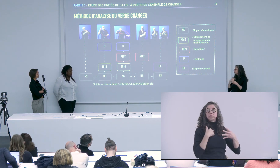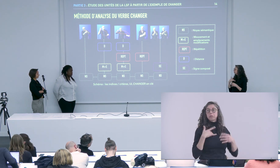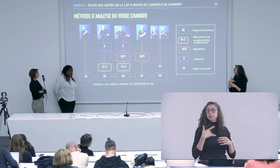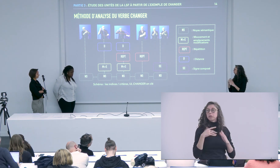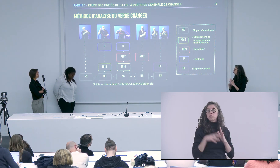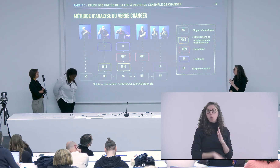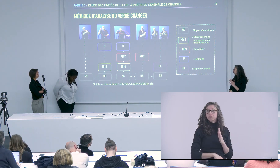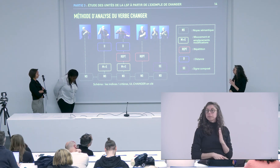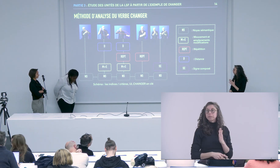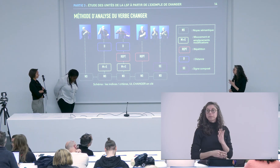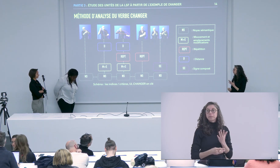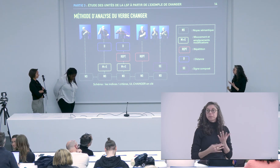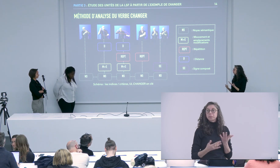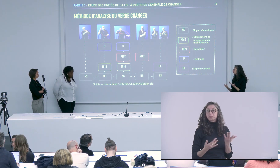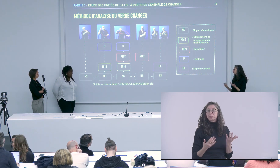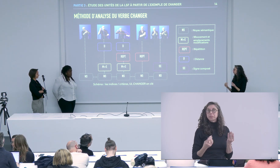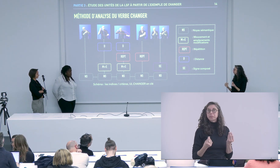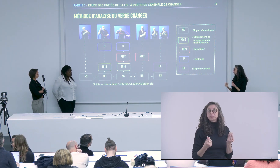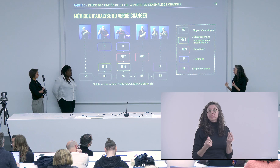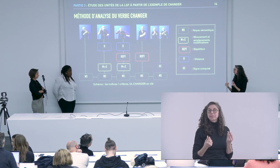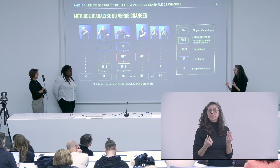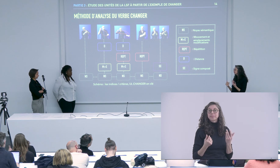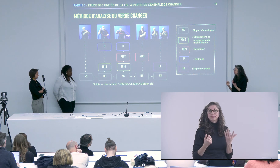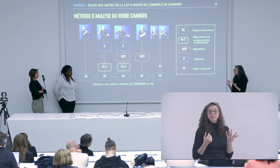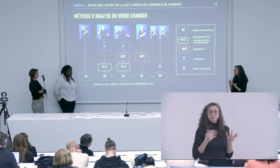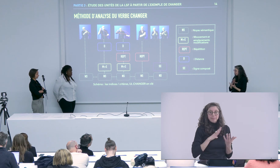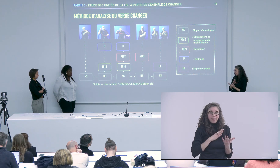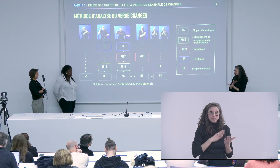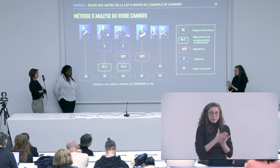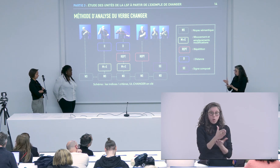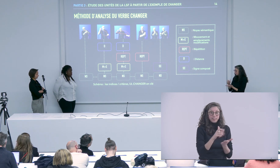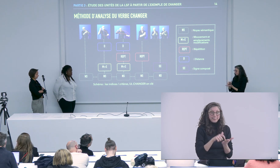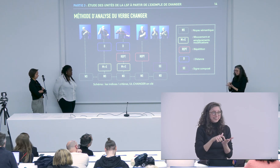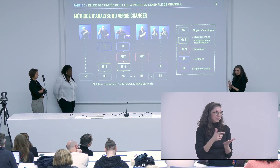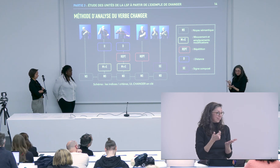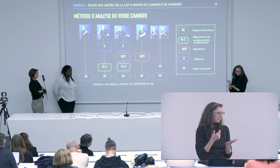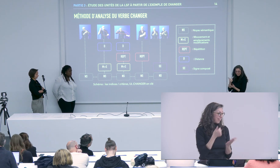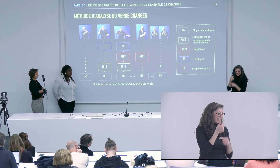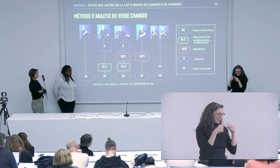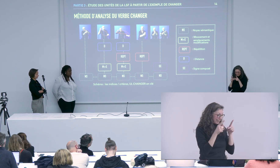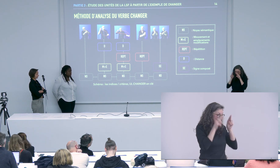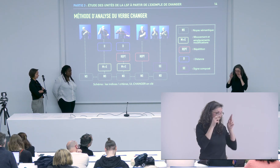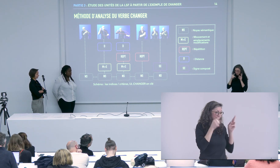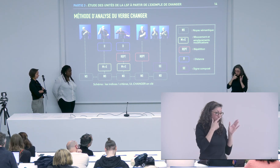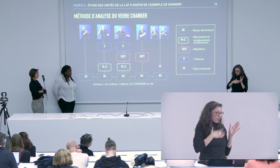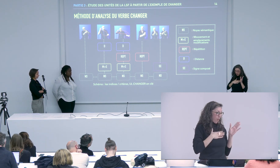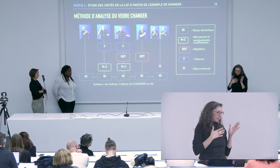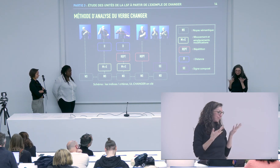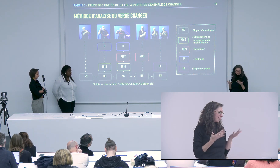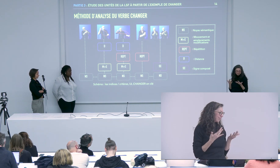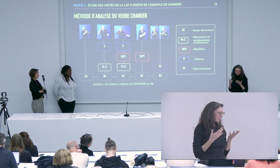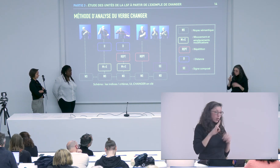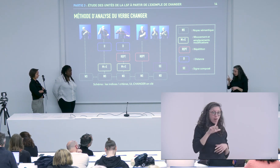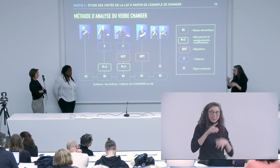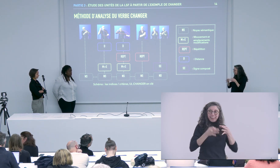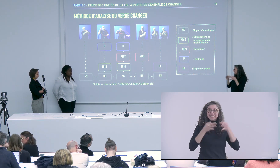si on sépare les paramètres pour les analyser indépendamment les uns des autres on tombe sur des choses un peu moins intéressantes